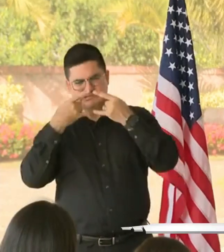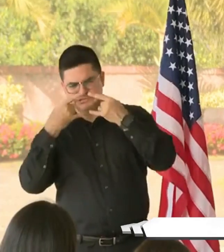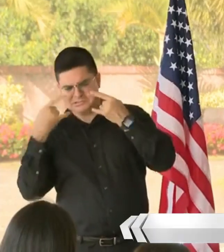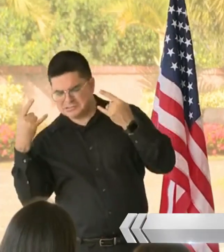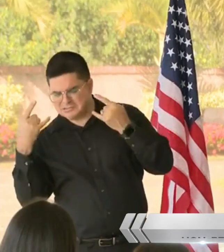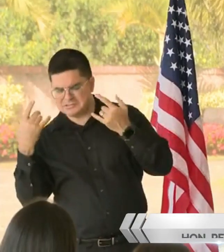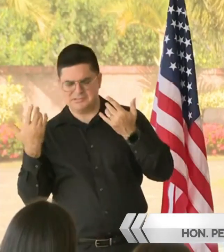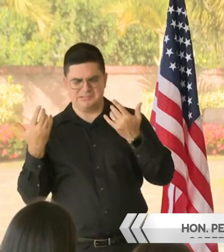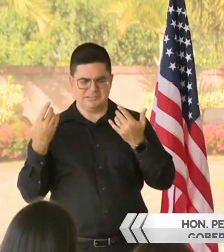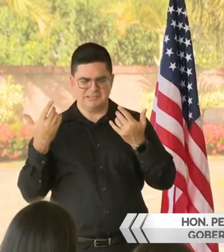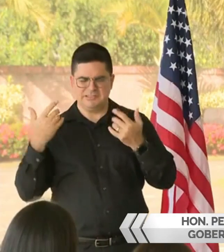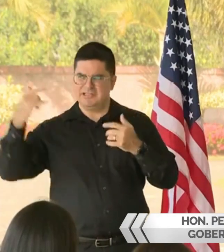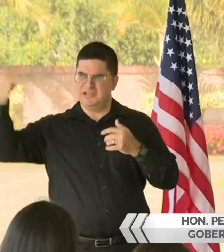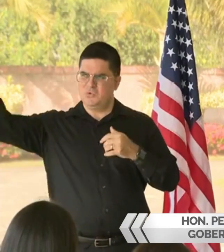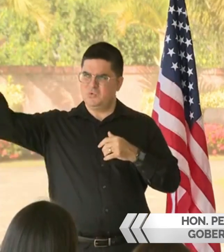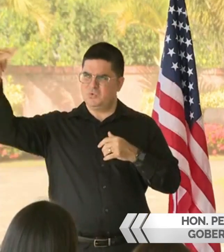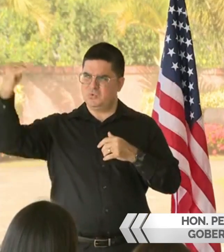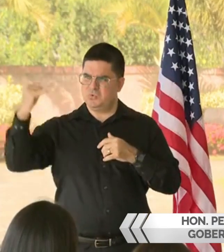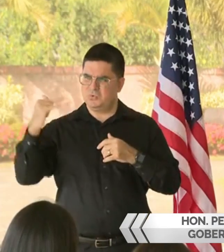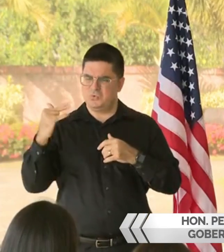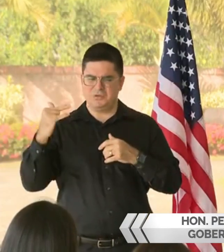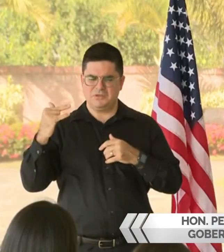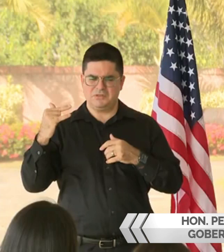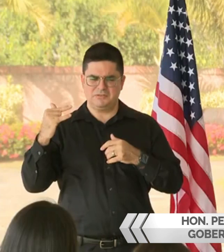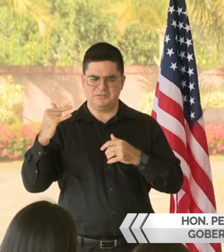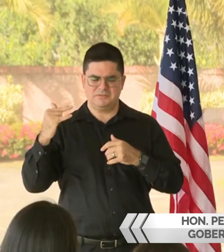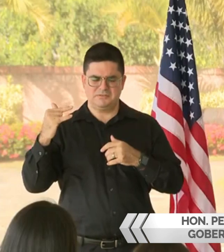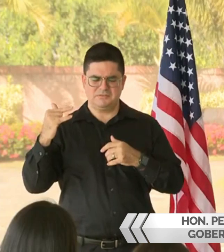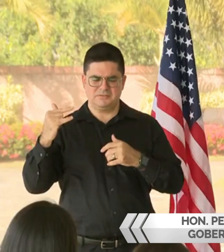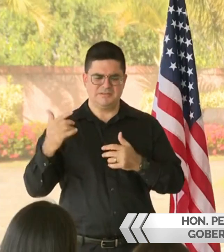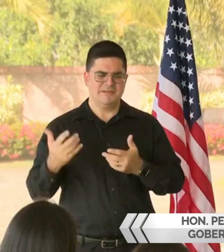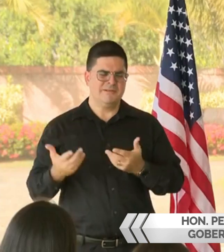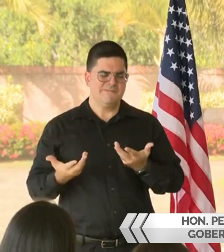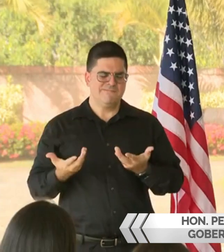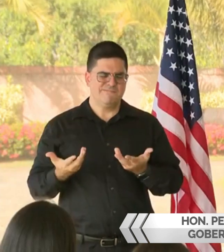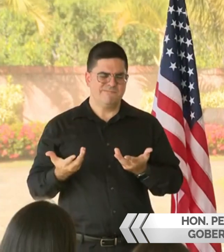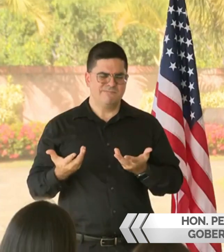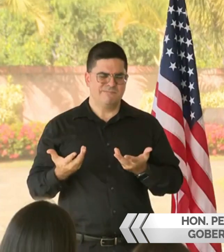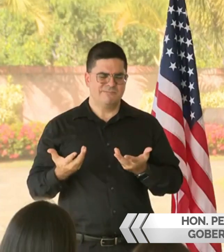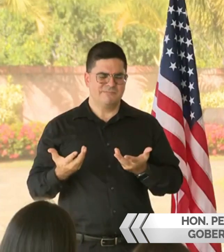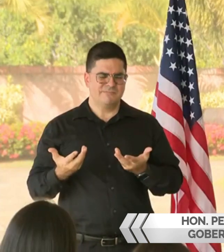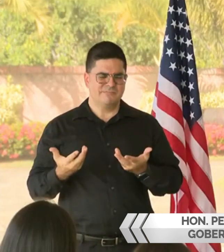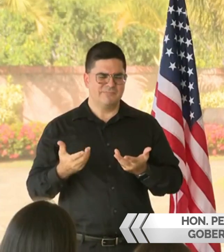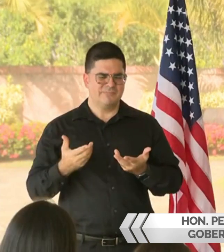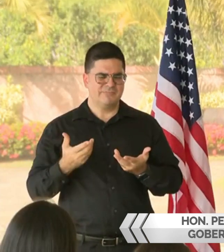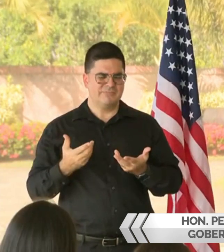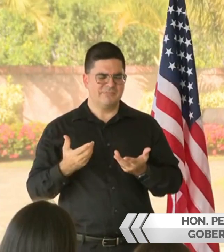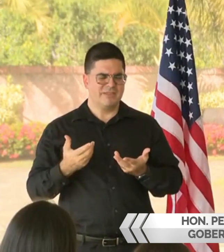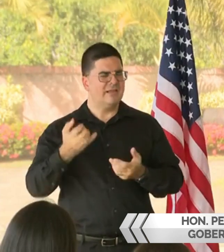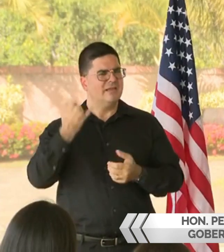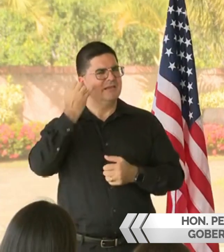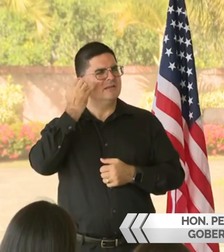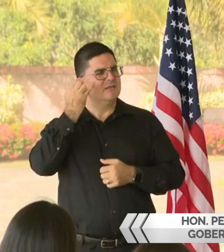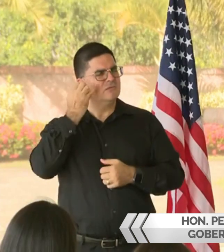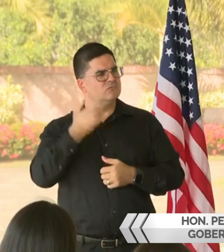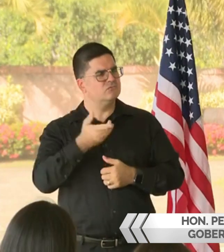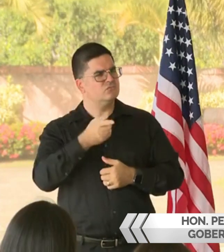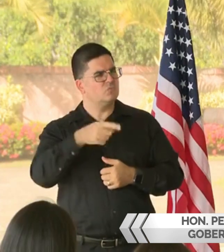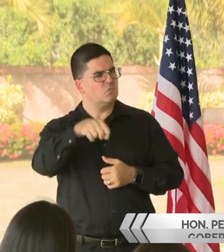y su impacto en el sistema de salud en el país esta nueva